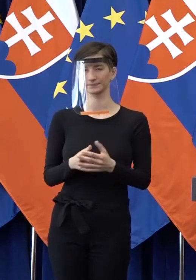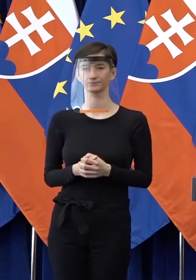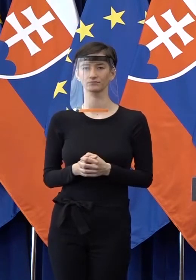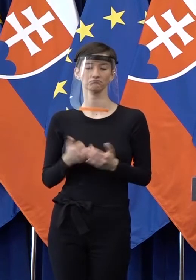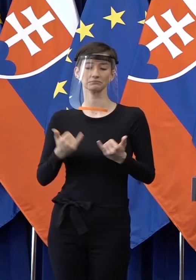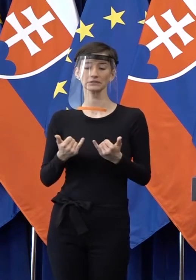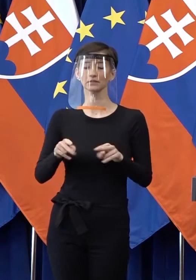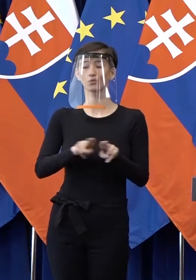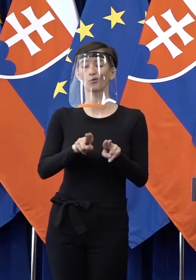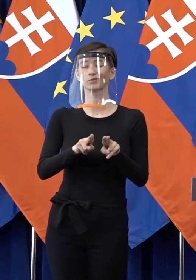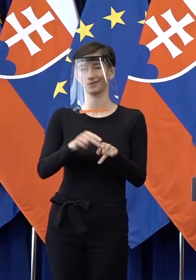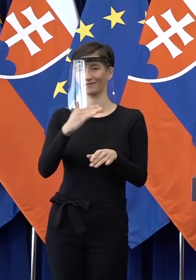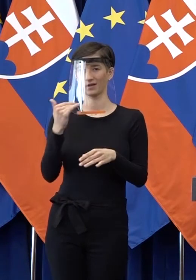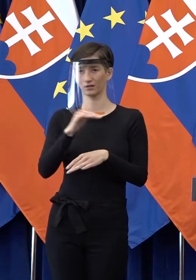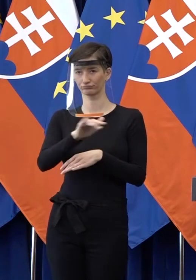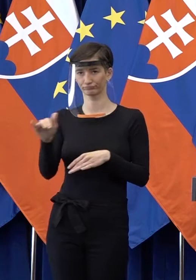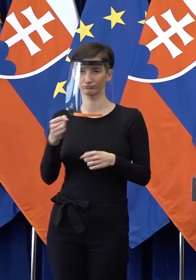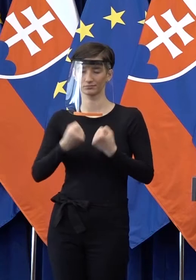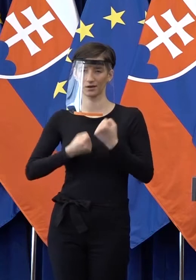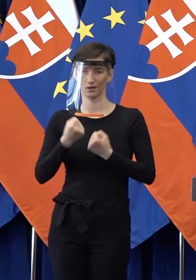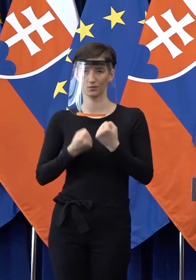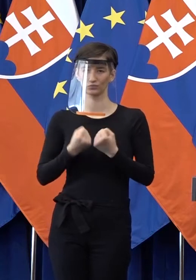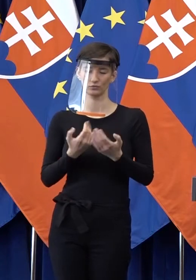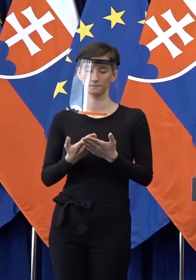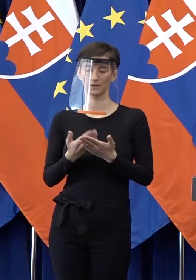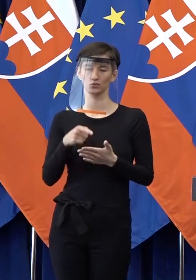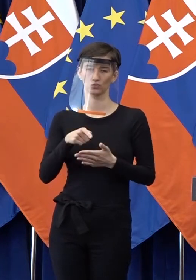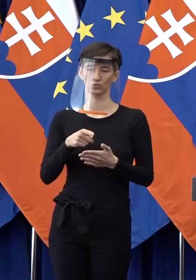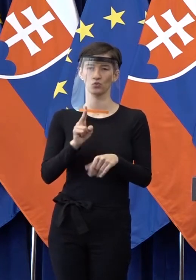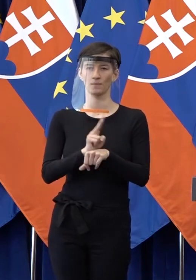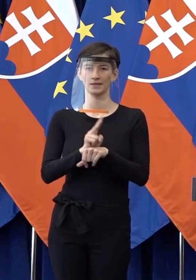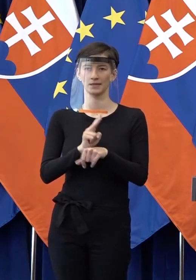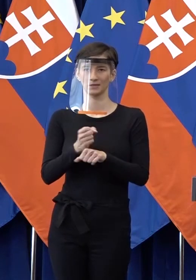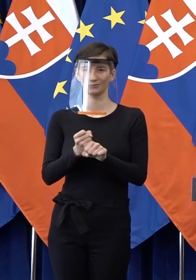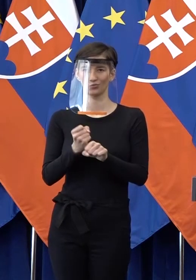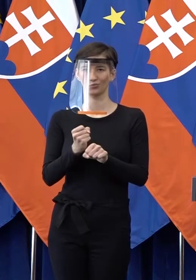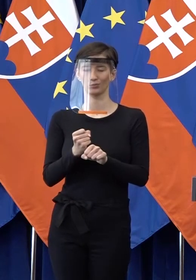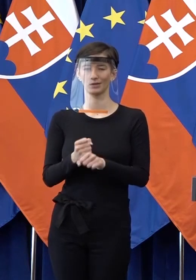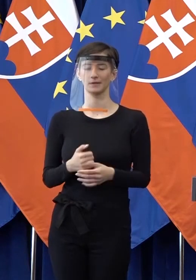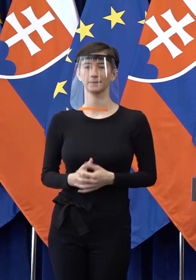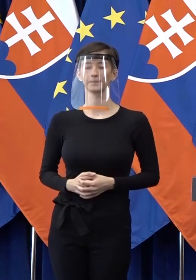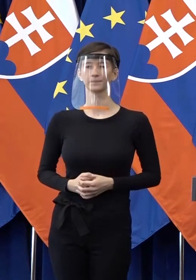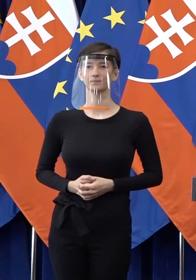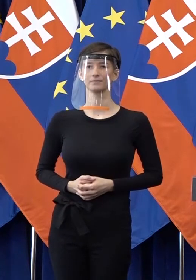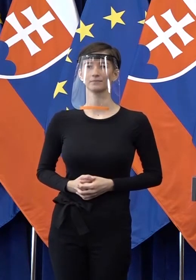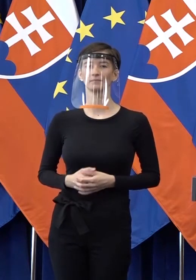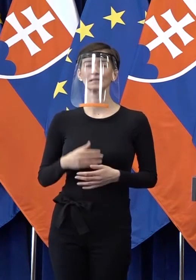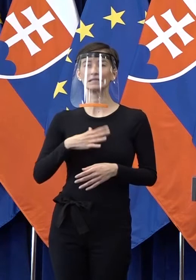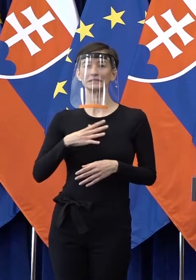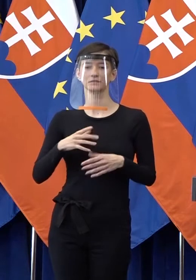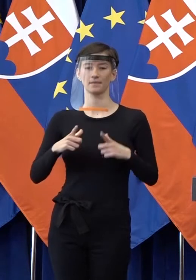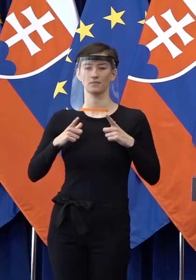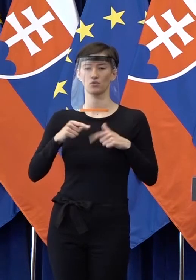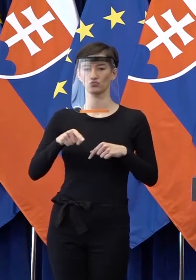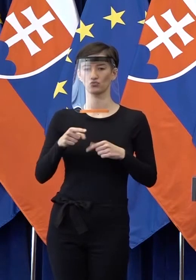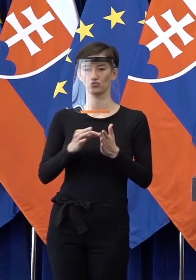tak aby one neprišli a aby mohli ich naďalej používať. A tak, aby sme túto dobu prežili nielen vo zdraví, ale aj